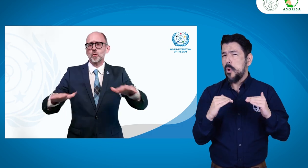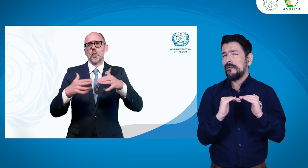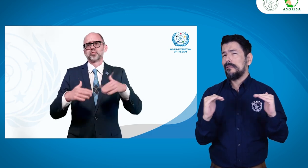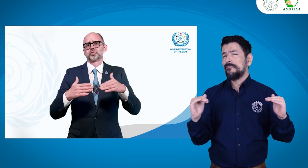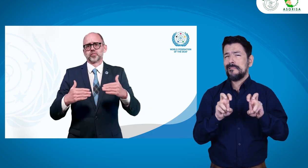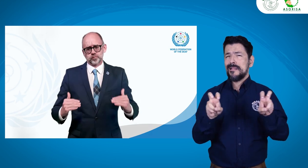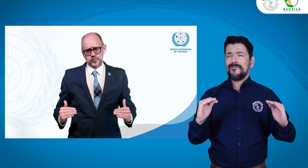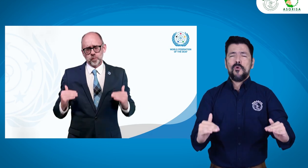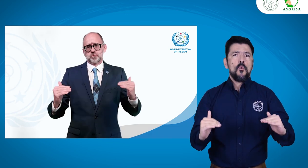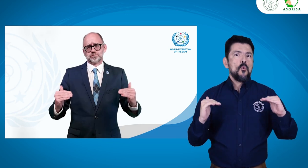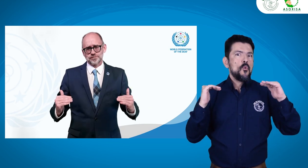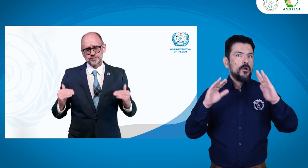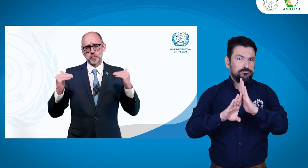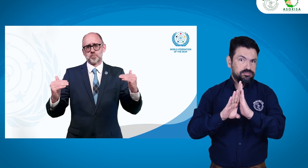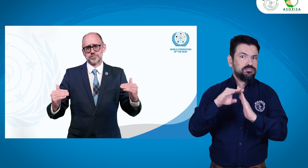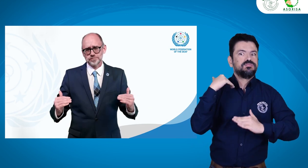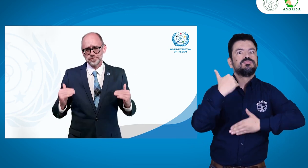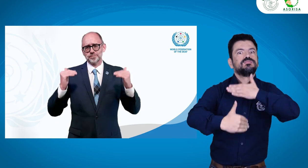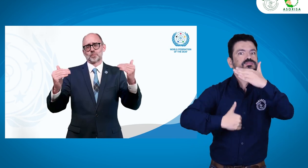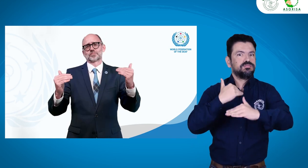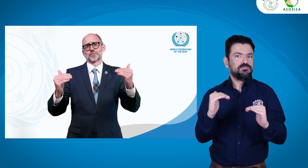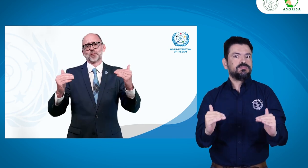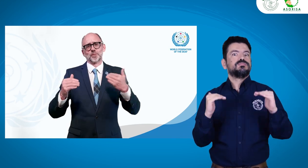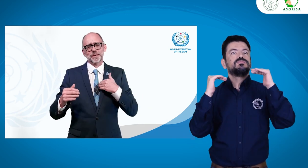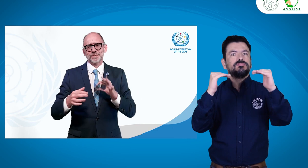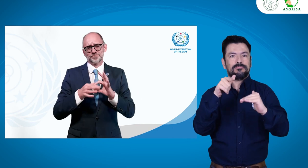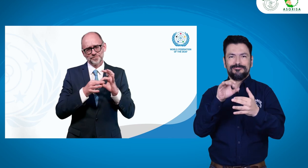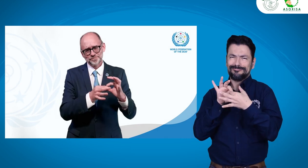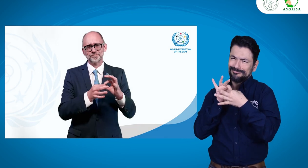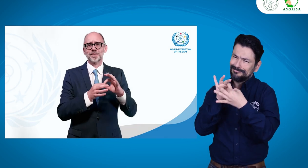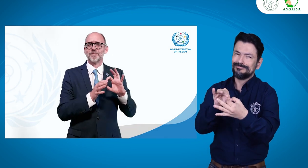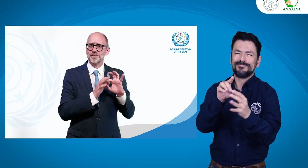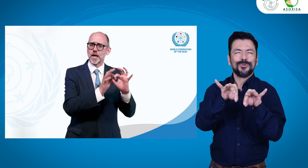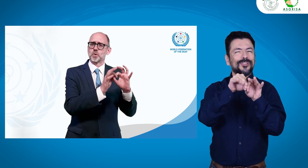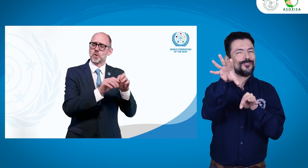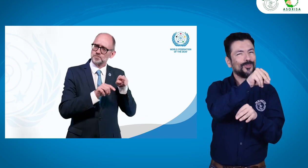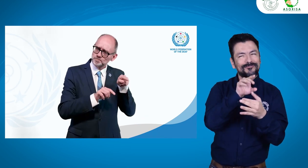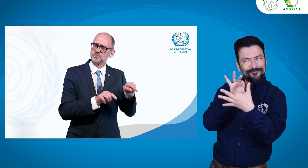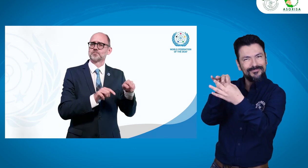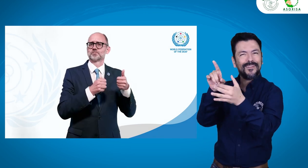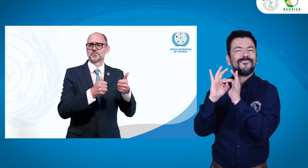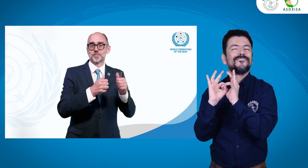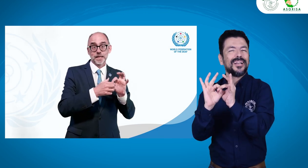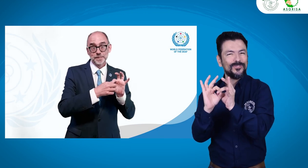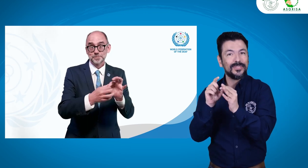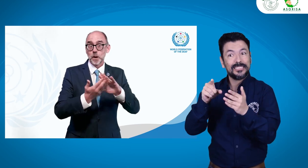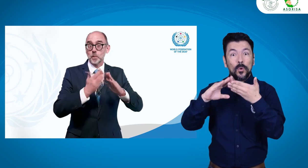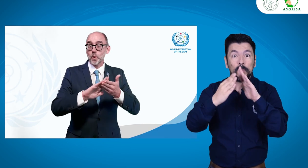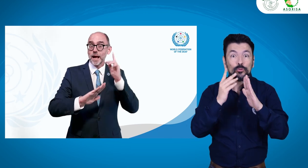Buscamos el mejoramiento de la calidad de vida para los niños y niñas sordas. Y es precisamente este gran trabajo que viene